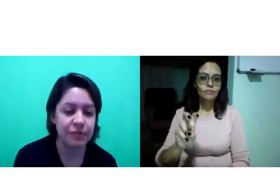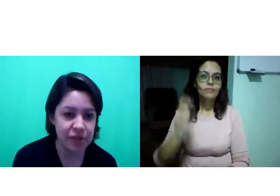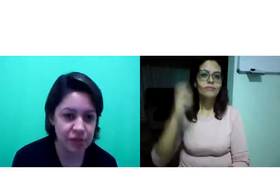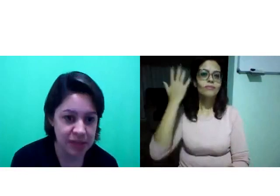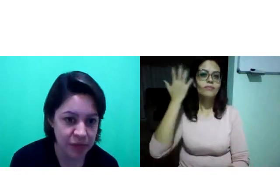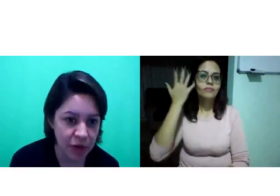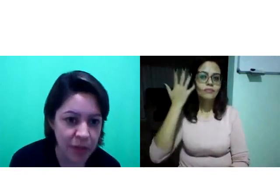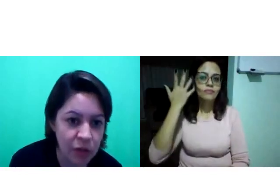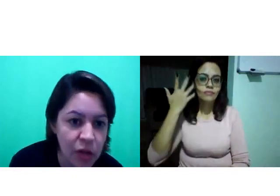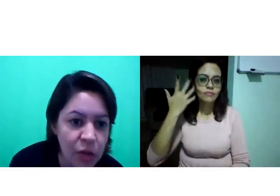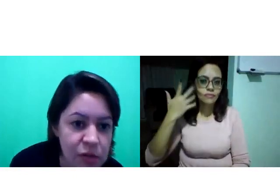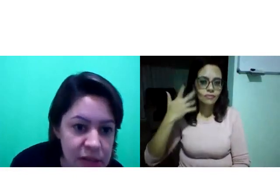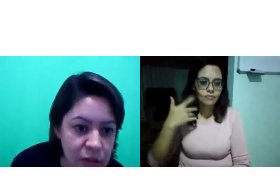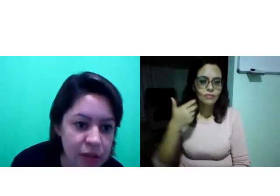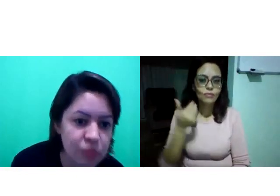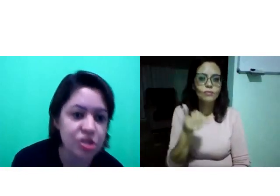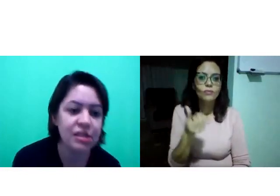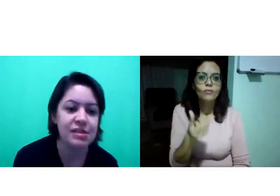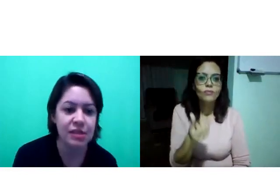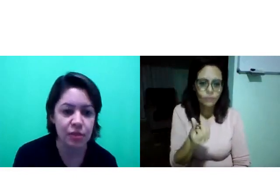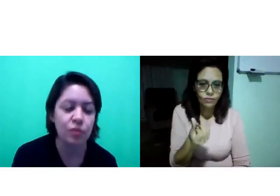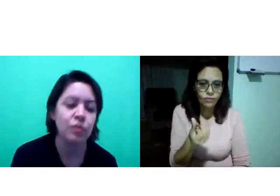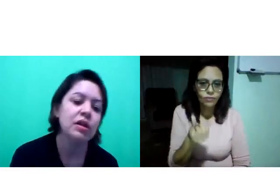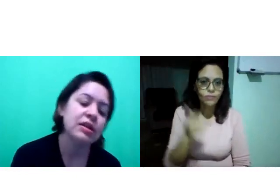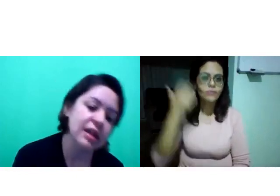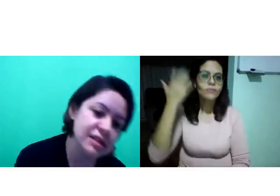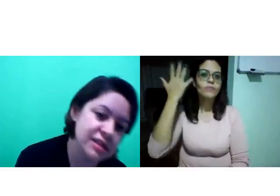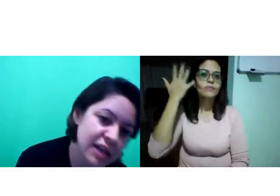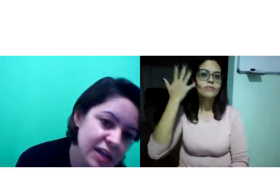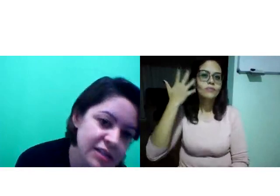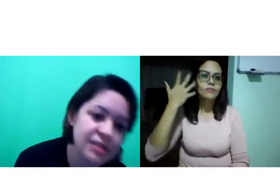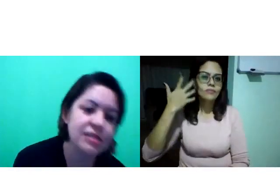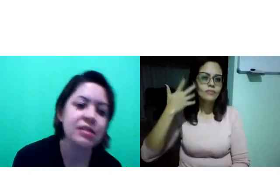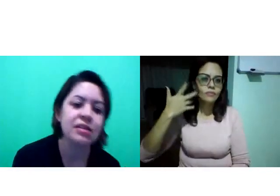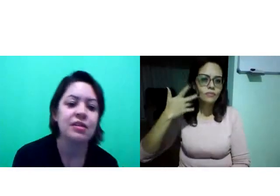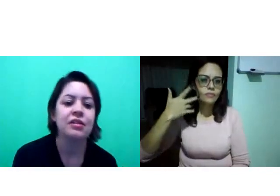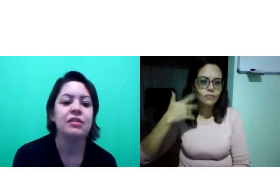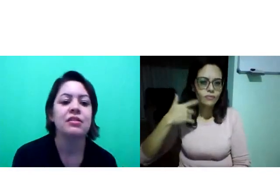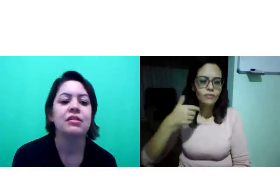Faço dessa forma e coloco cinco. Então, dia, cinco, dez, seis,